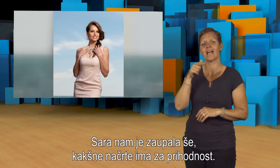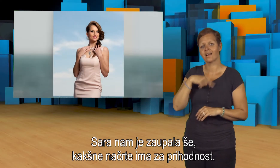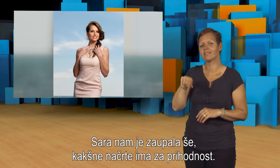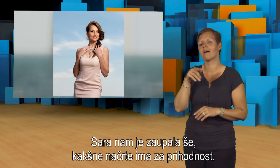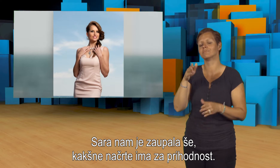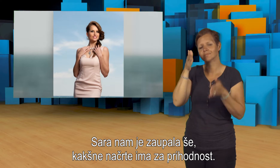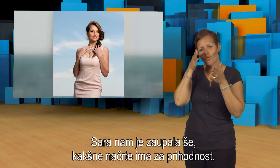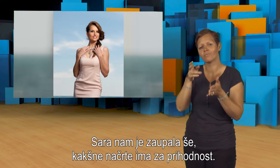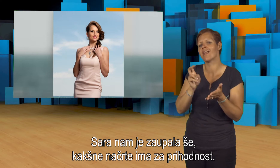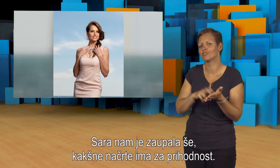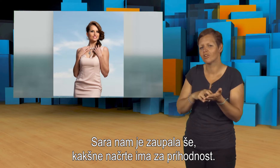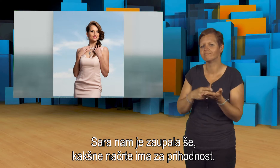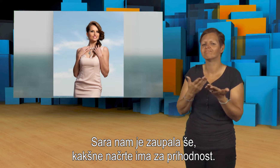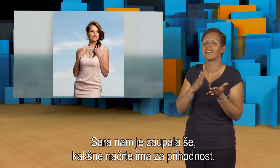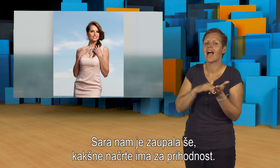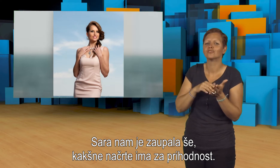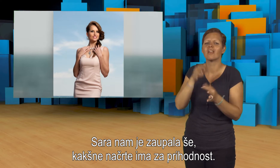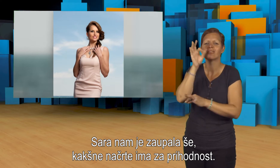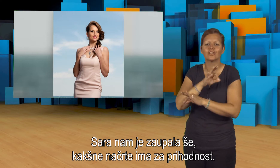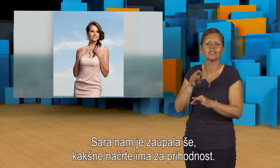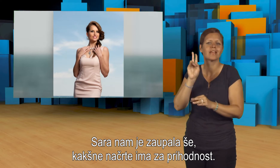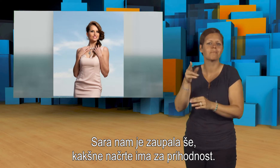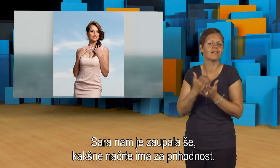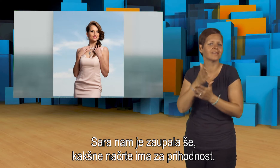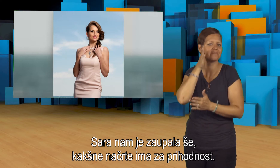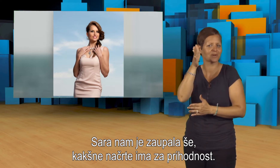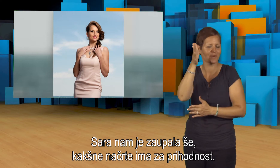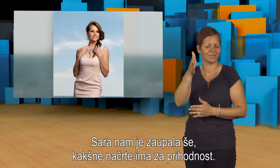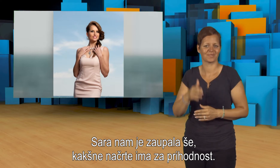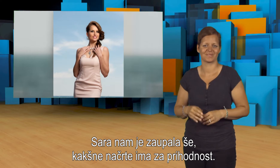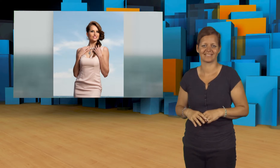Sara nam je zaupala še, kakšne načrte ima za prihodnost.